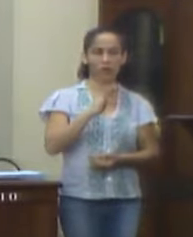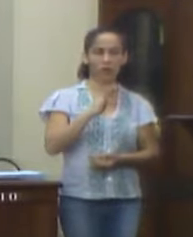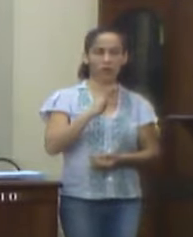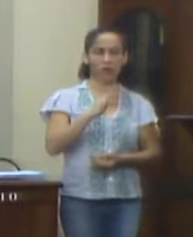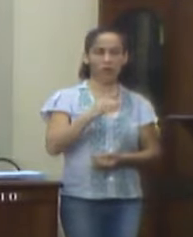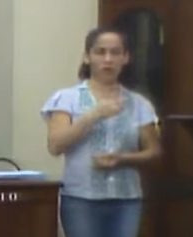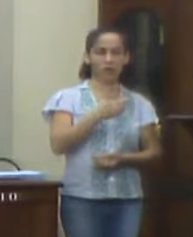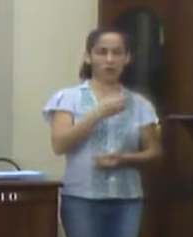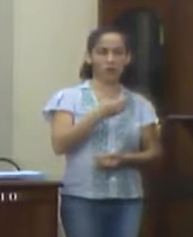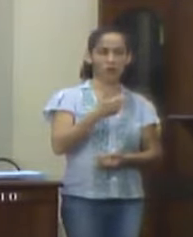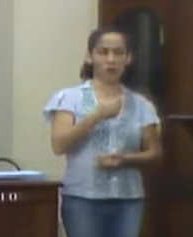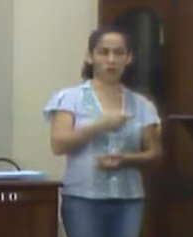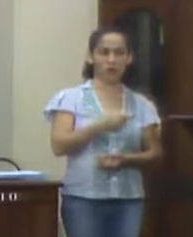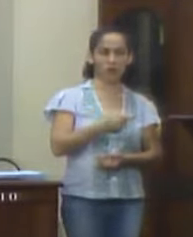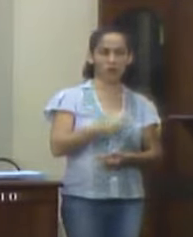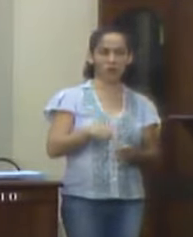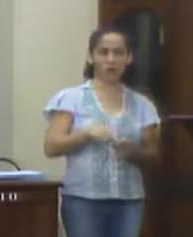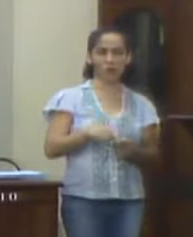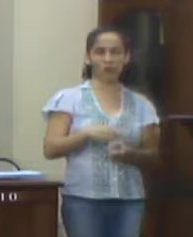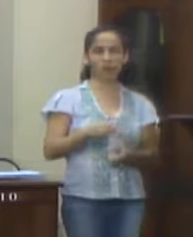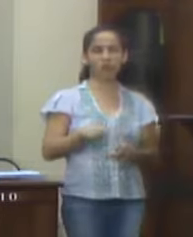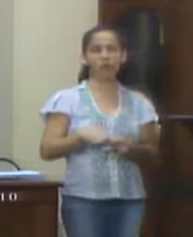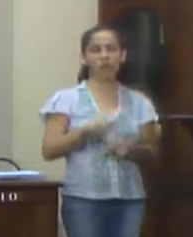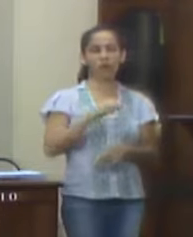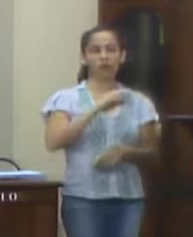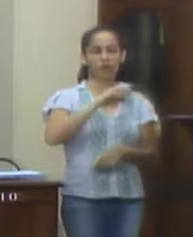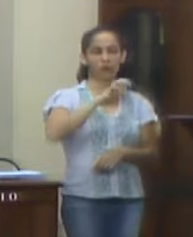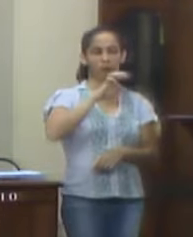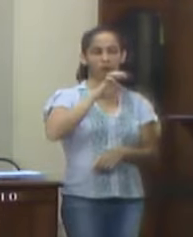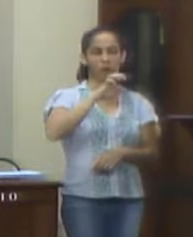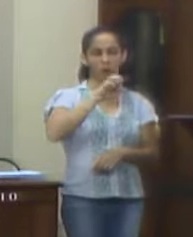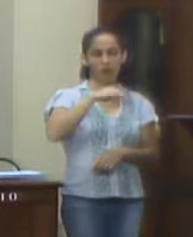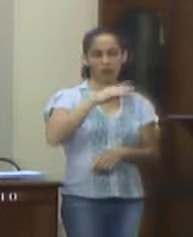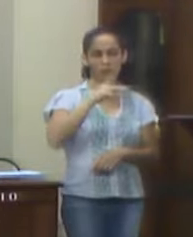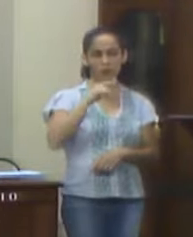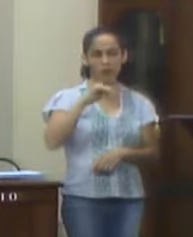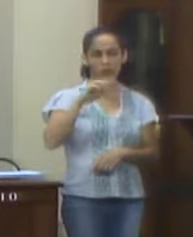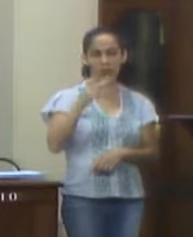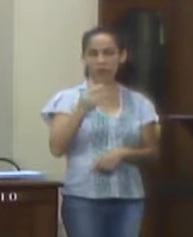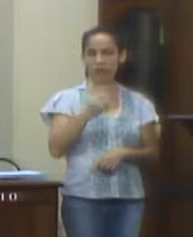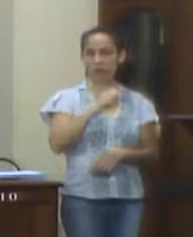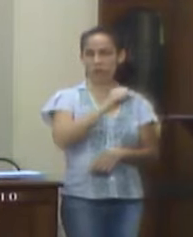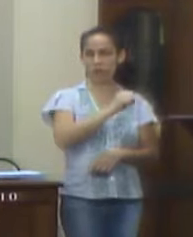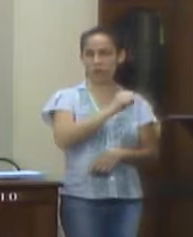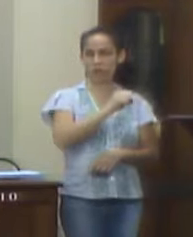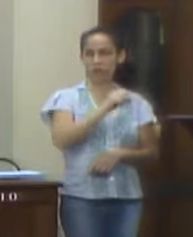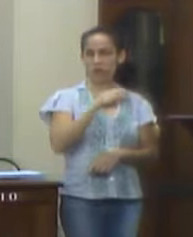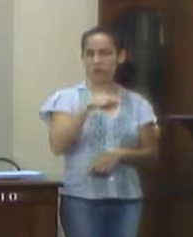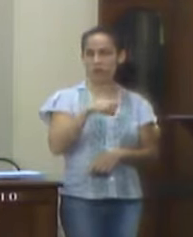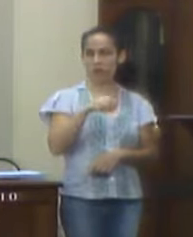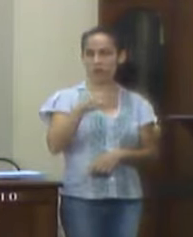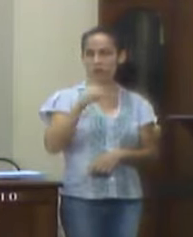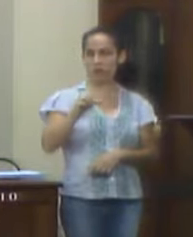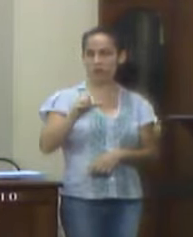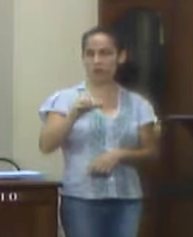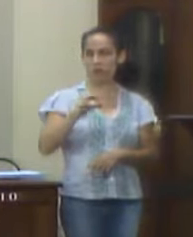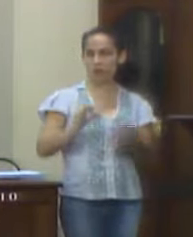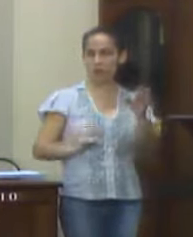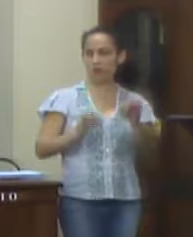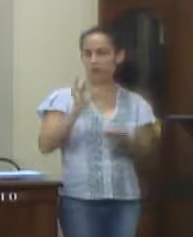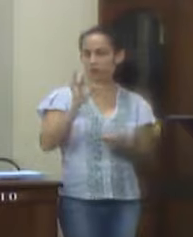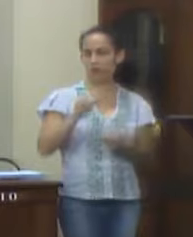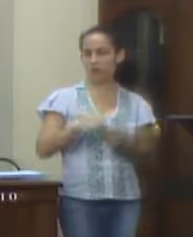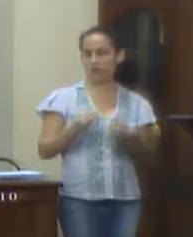2017, restando a empenhar 8,19%, em desacordo com o